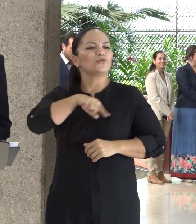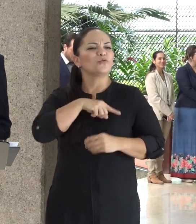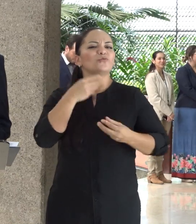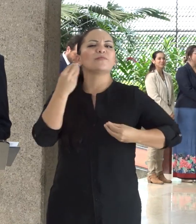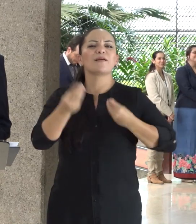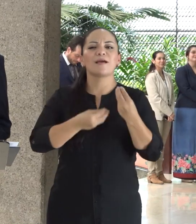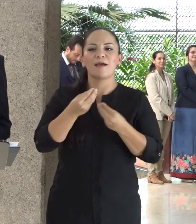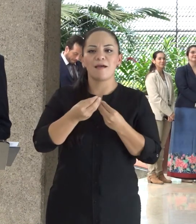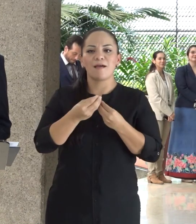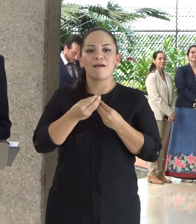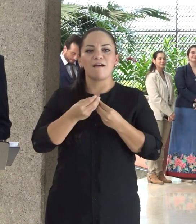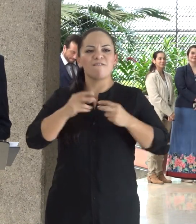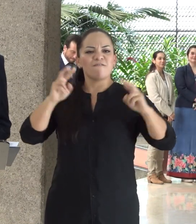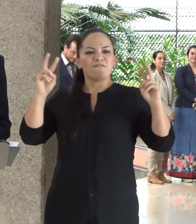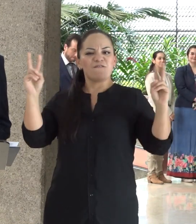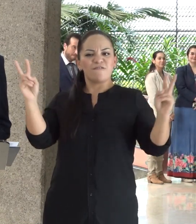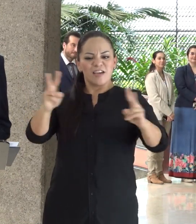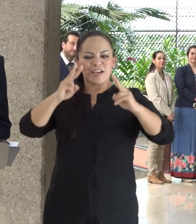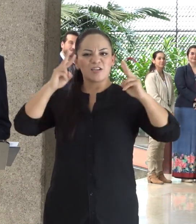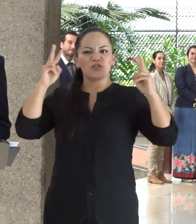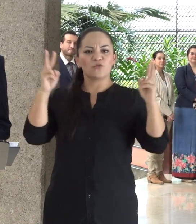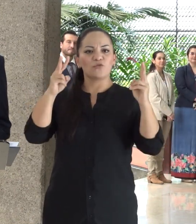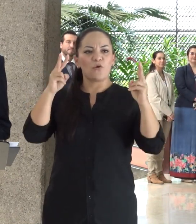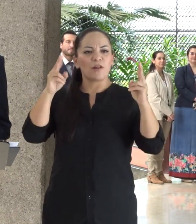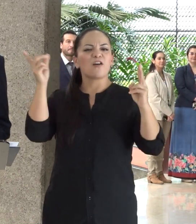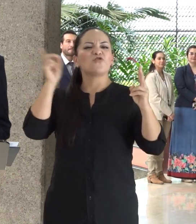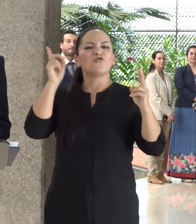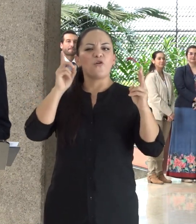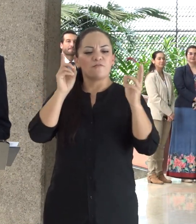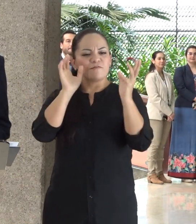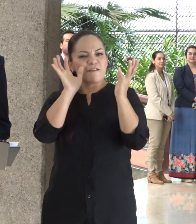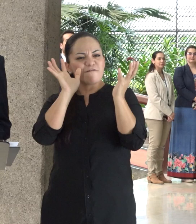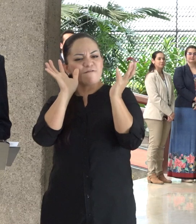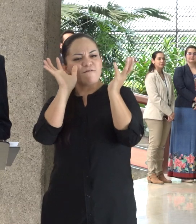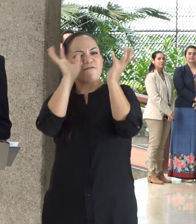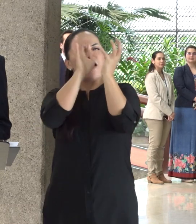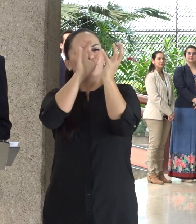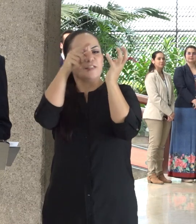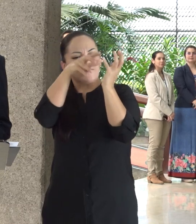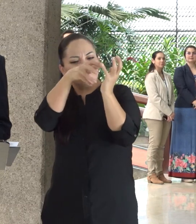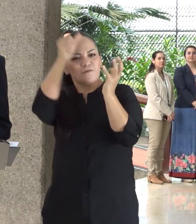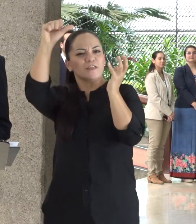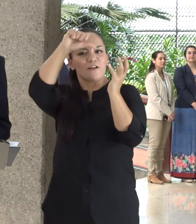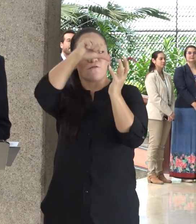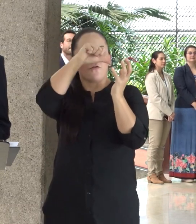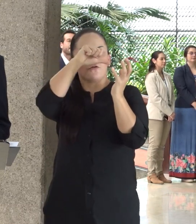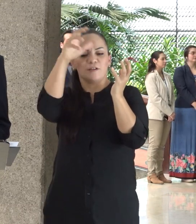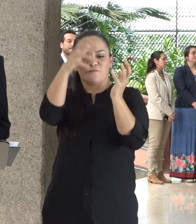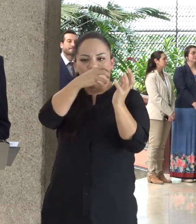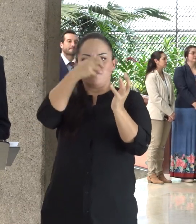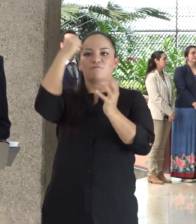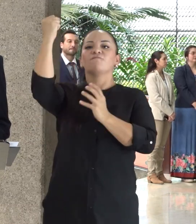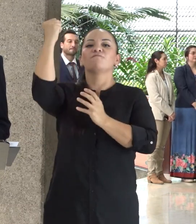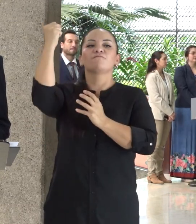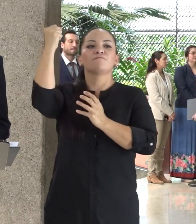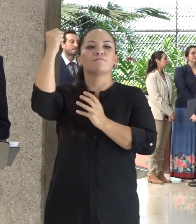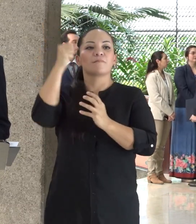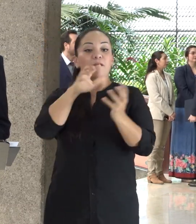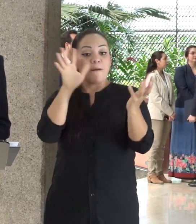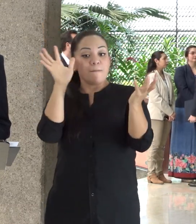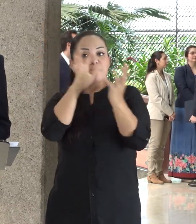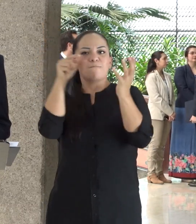la victoria de las fauces de la derrota al monstruo de la mediocridad,